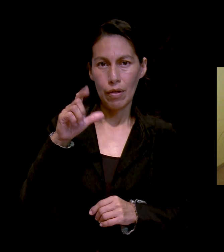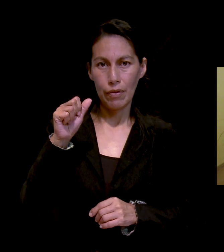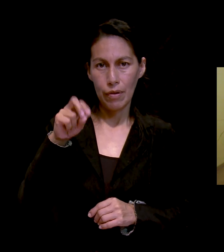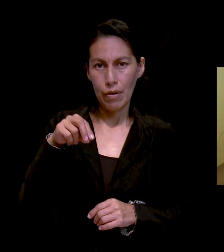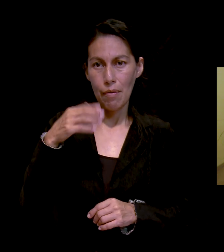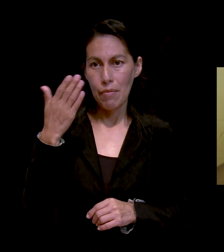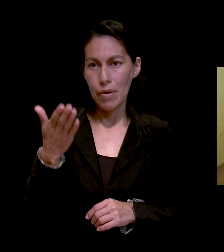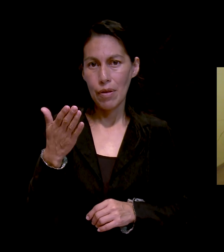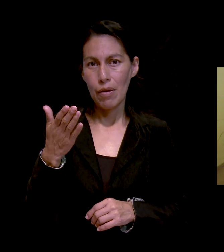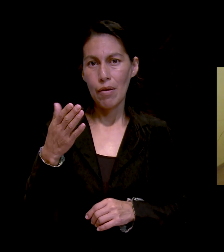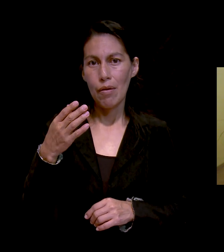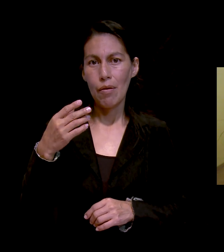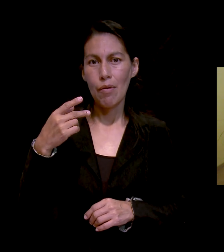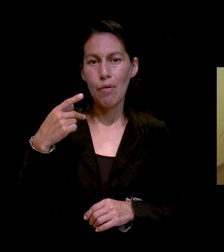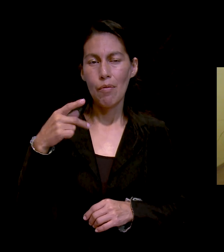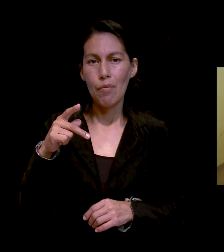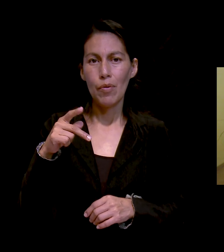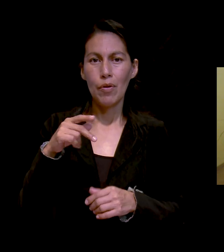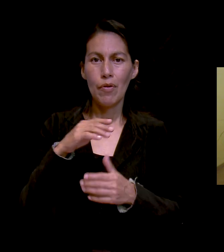espiritual.